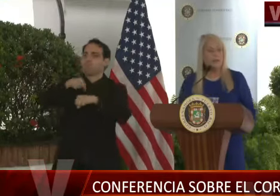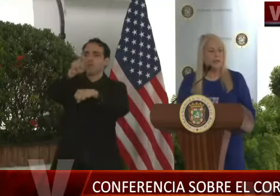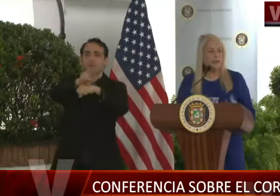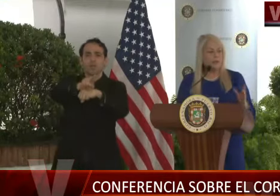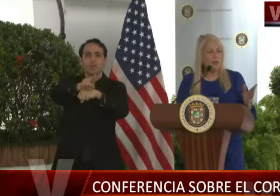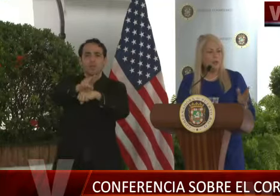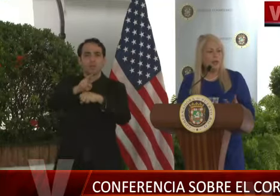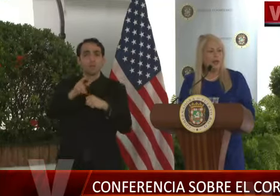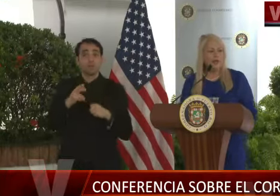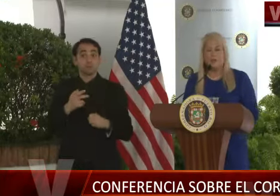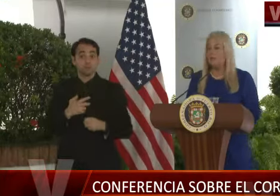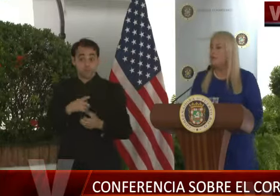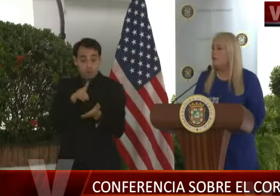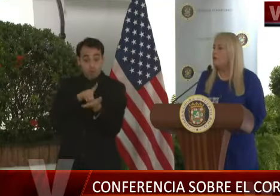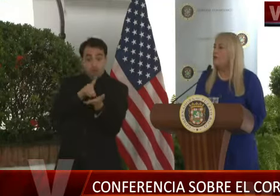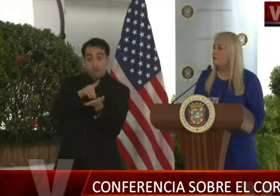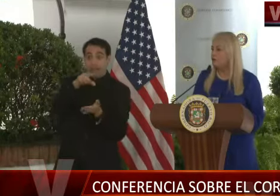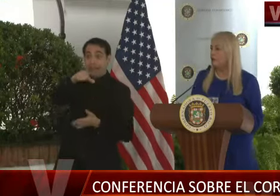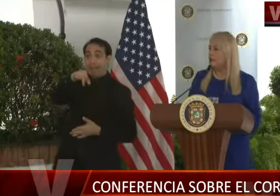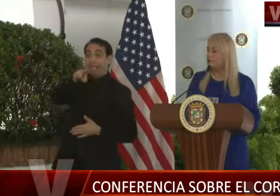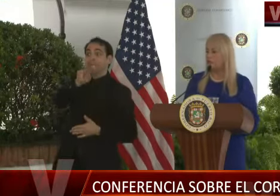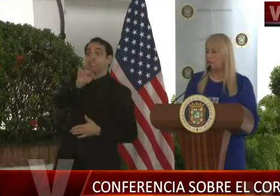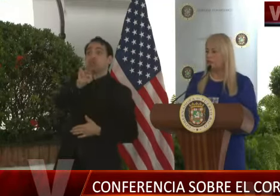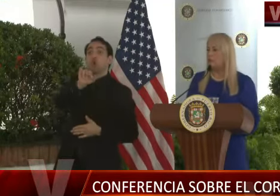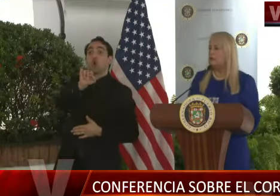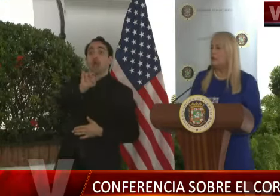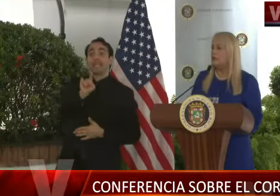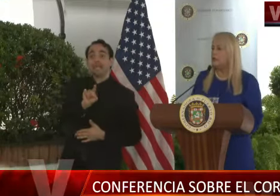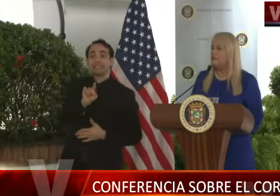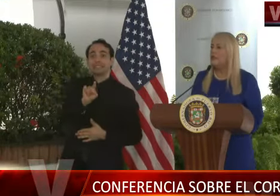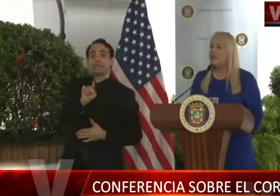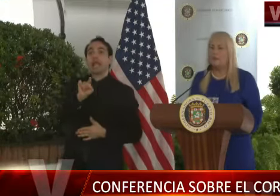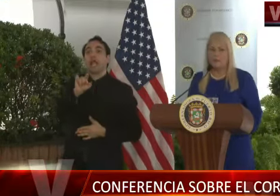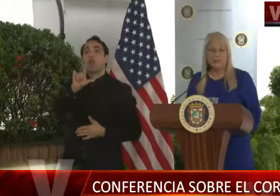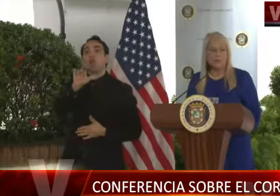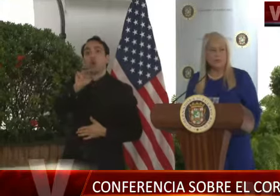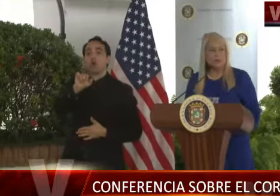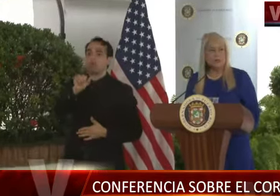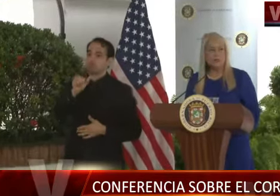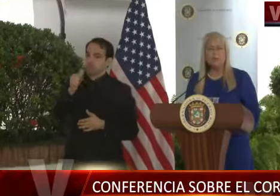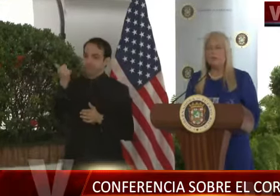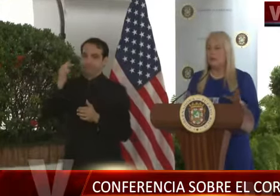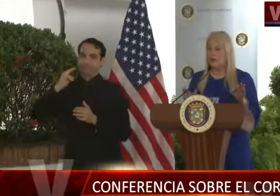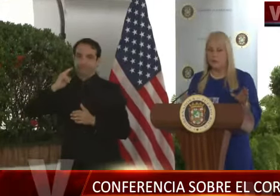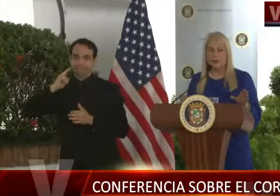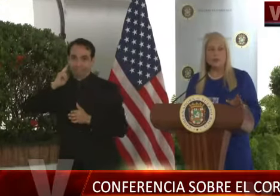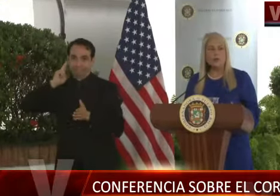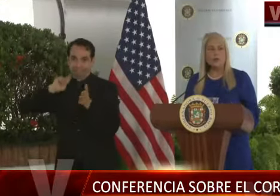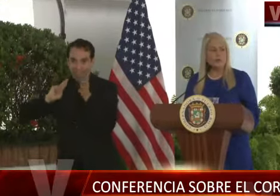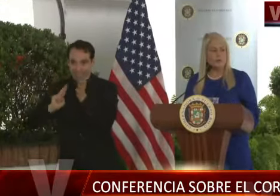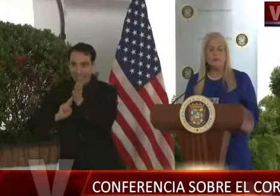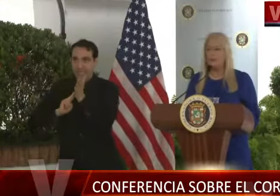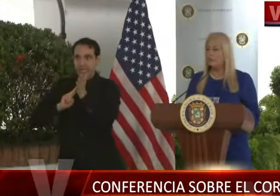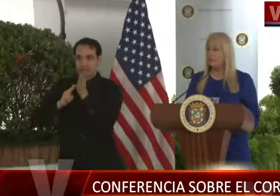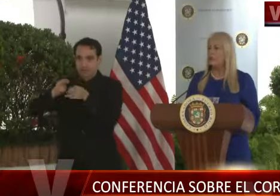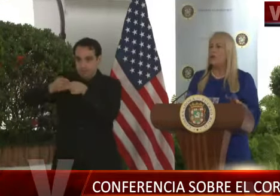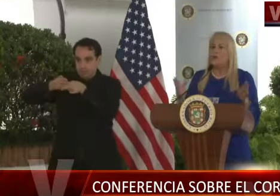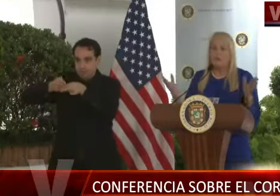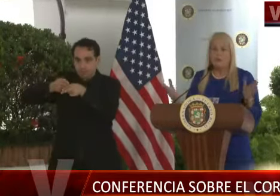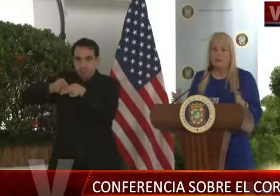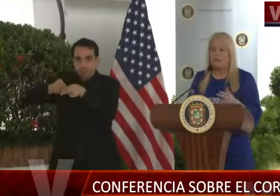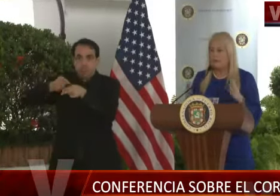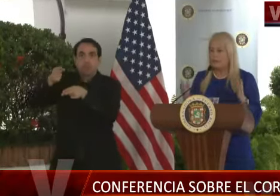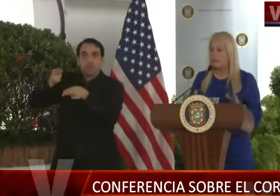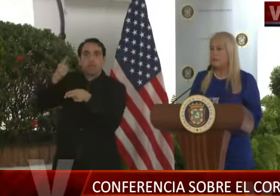En términos de la doctora Quiñones del Hongo, ya continuará como secretaria interina del Departamento de Salud, elaborando como lo ha hecho hasta el momento,